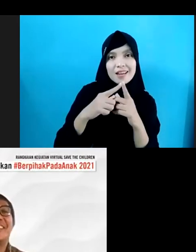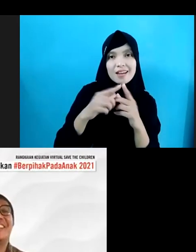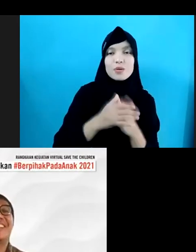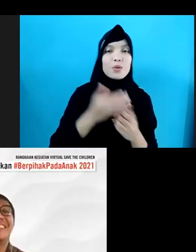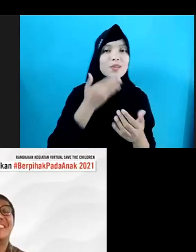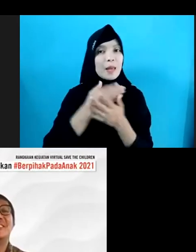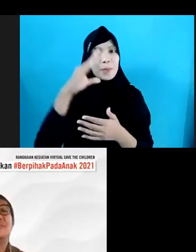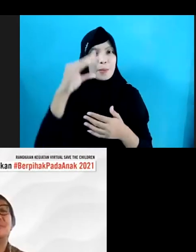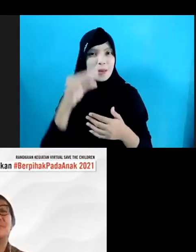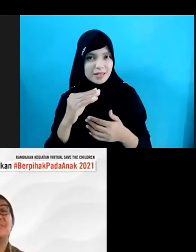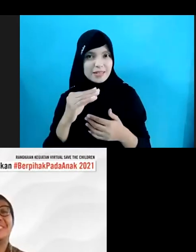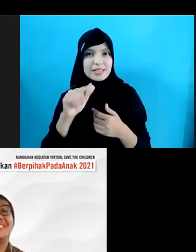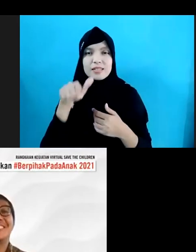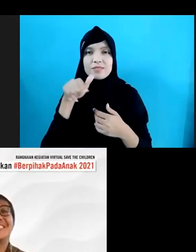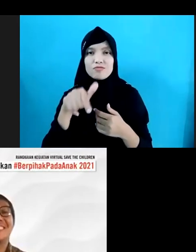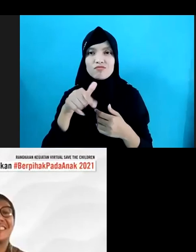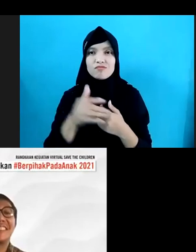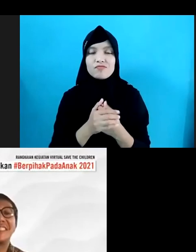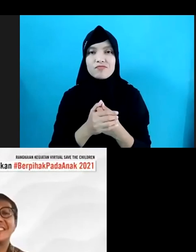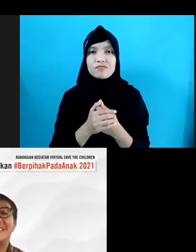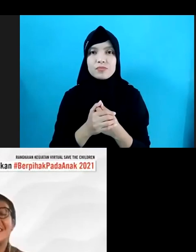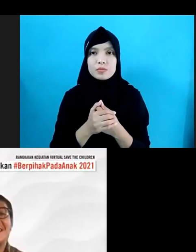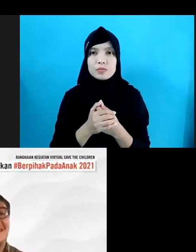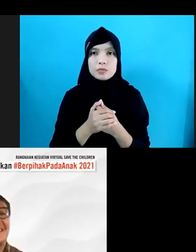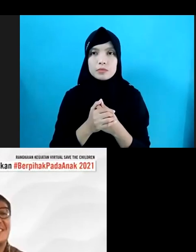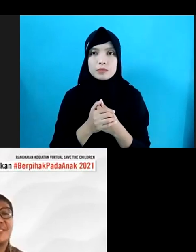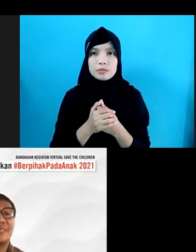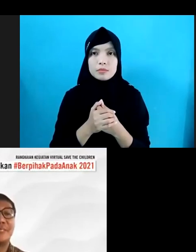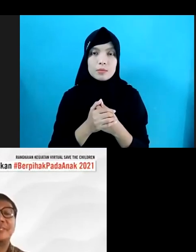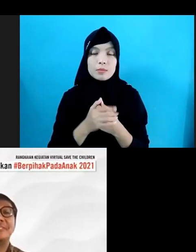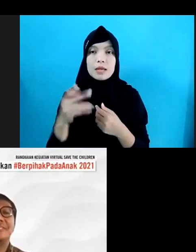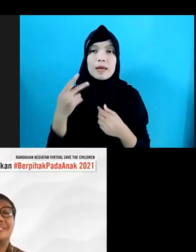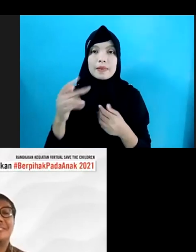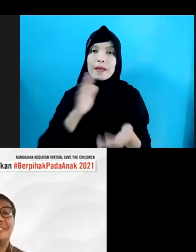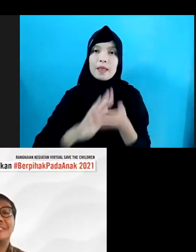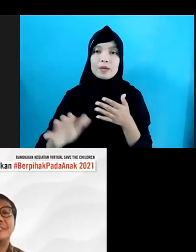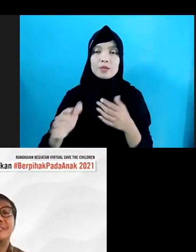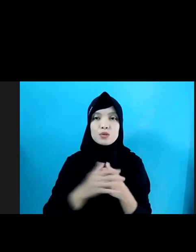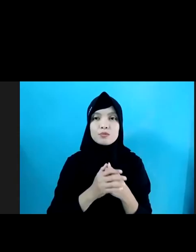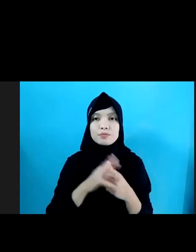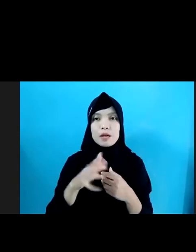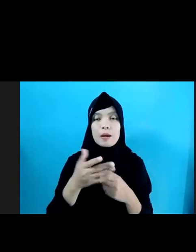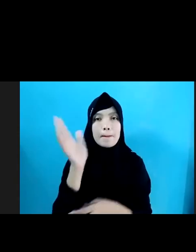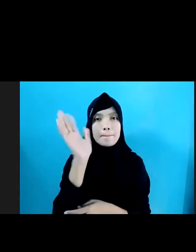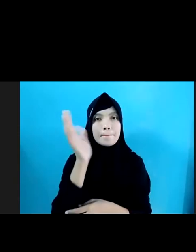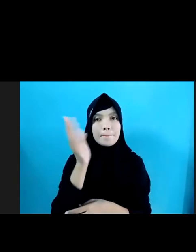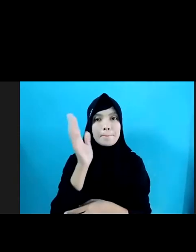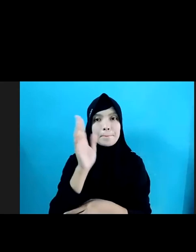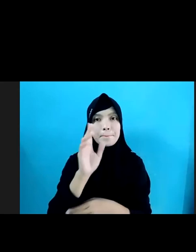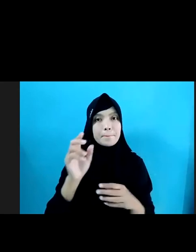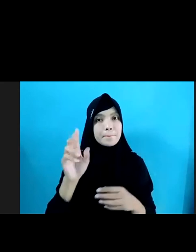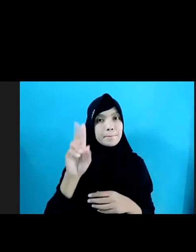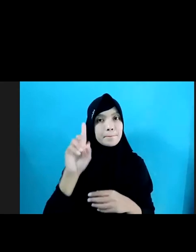Dan Karen Baik Kita akan Langsung Simak Paparan Dari Narasumber Kita Yang Pertama